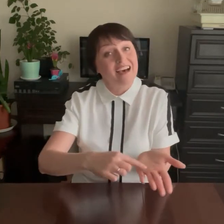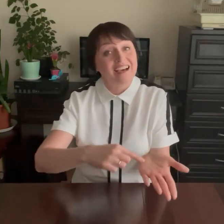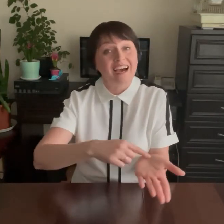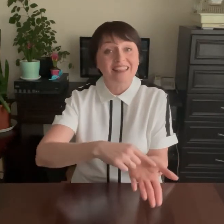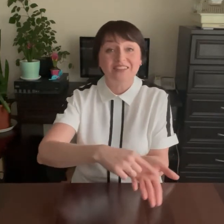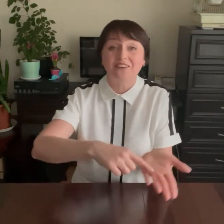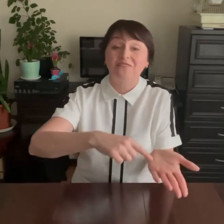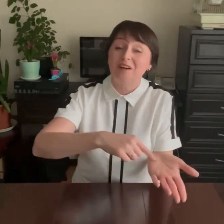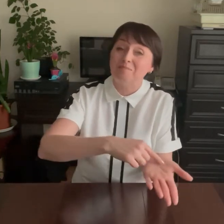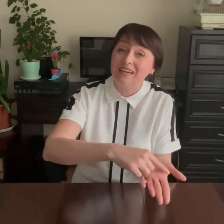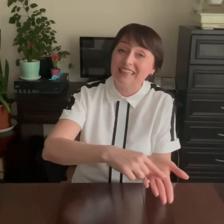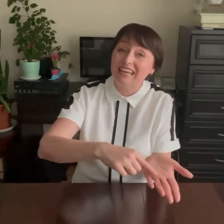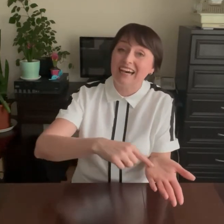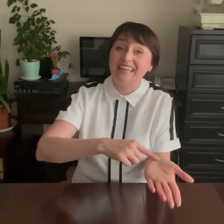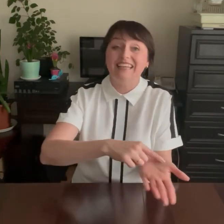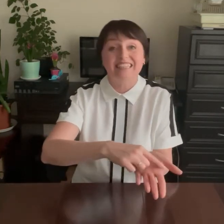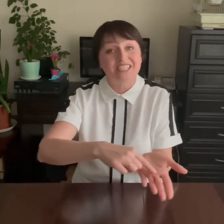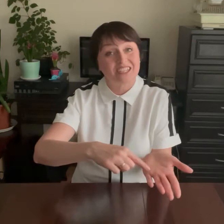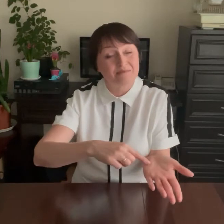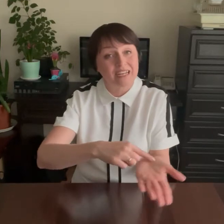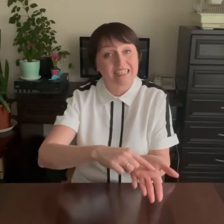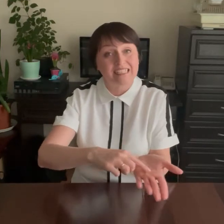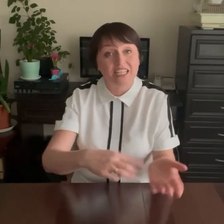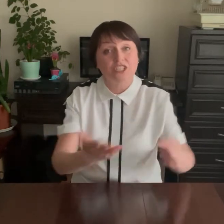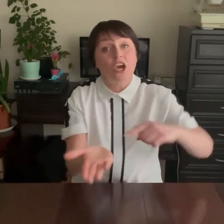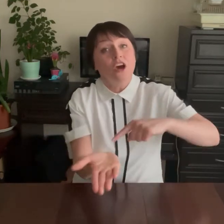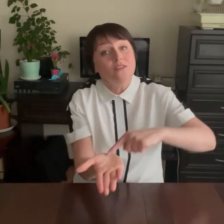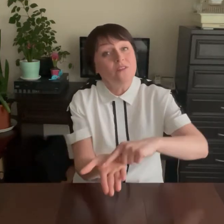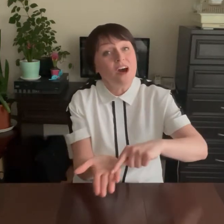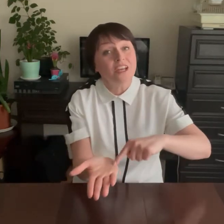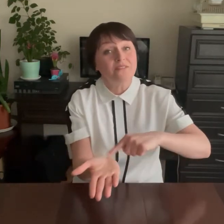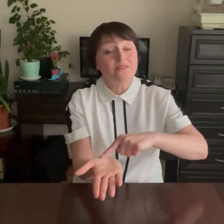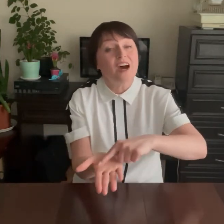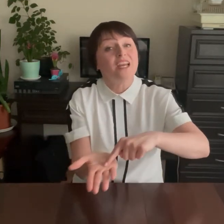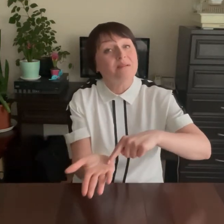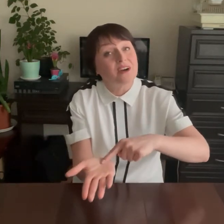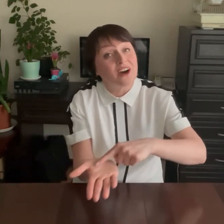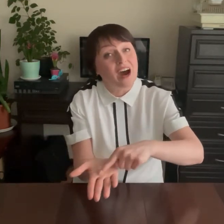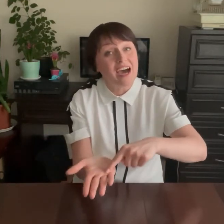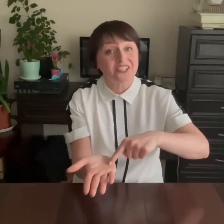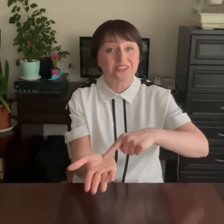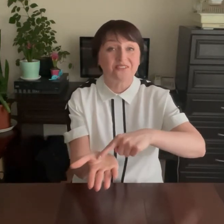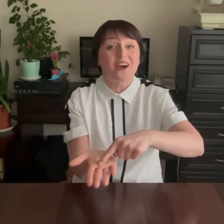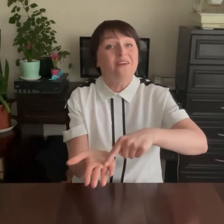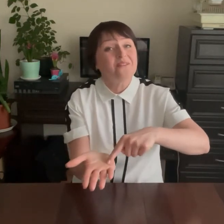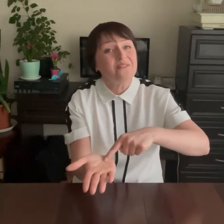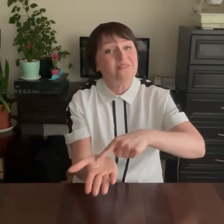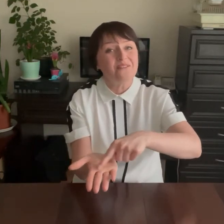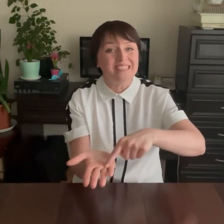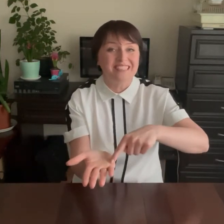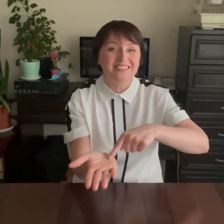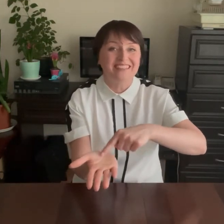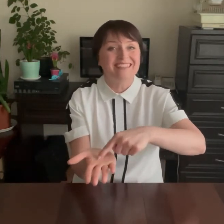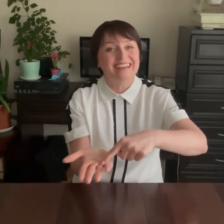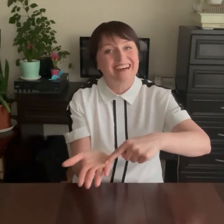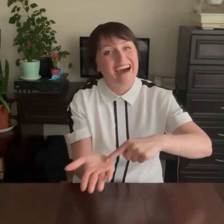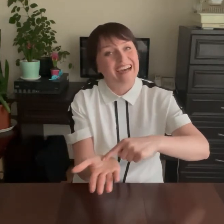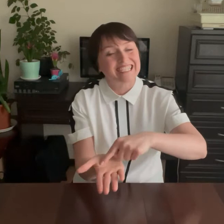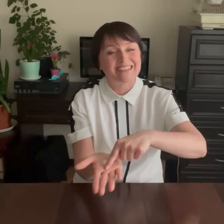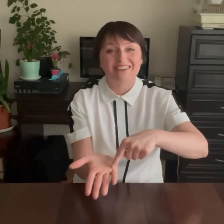готова по тарелочкам разлить? Варим-варим кашку! Вкусную кашку!